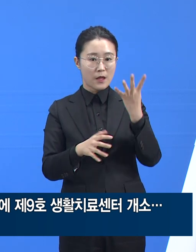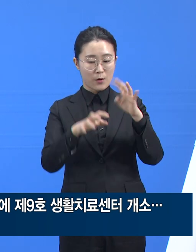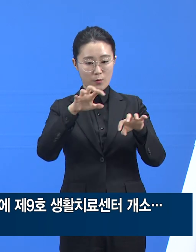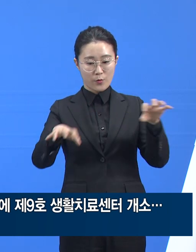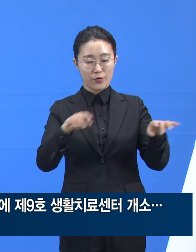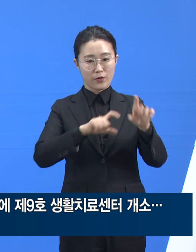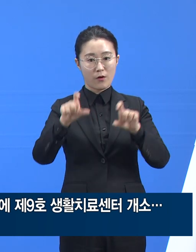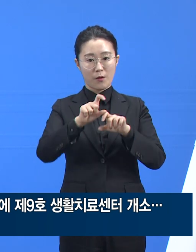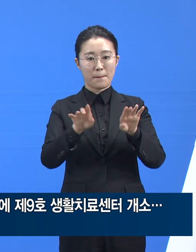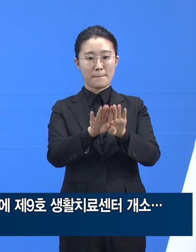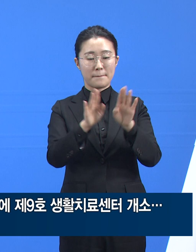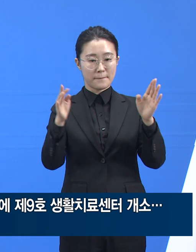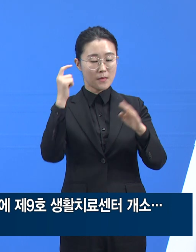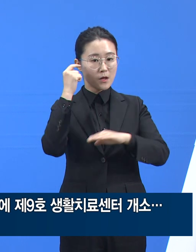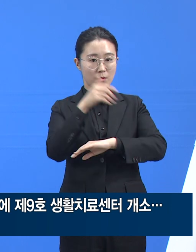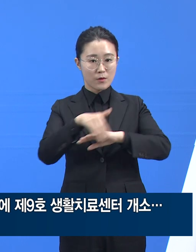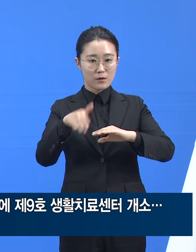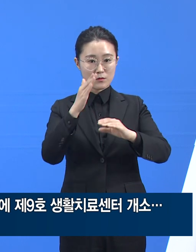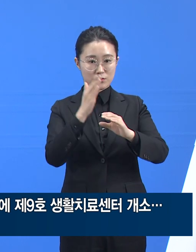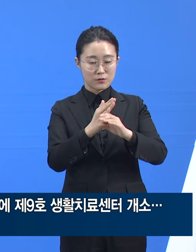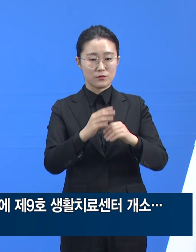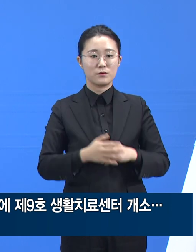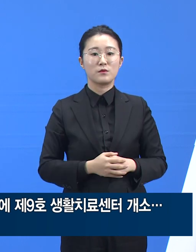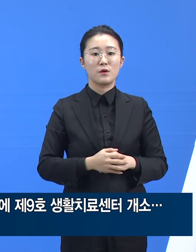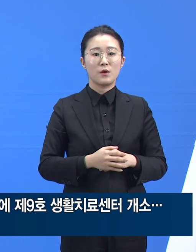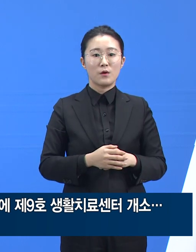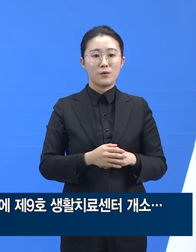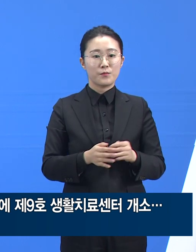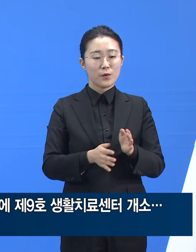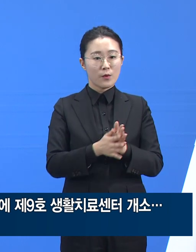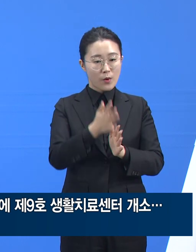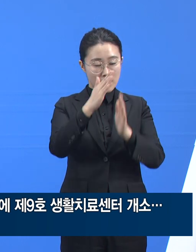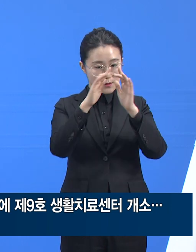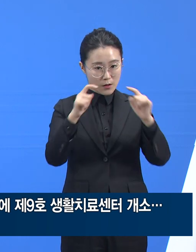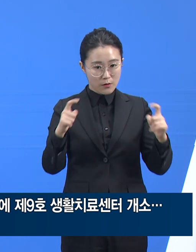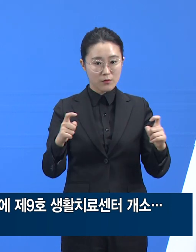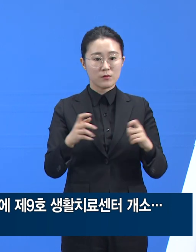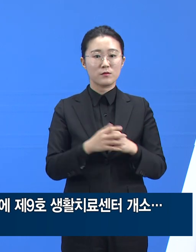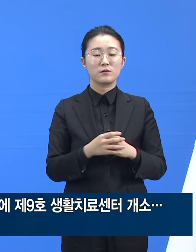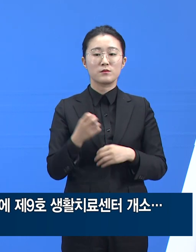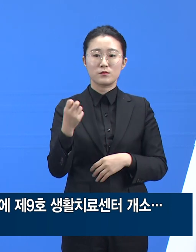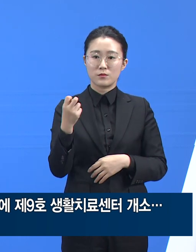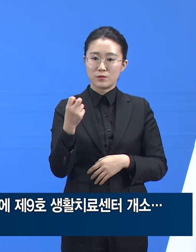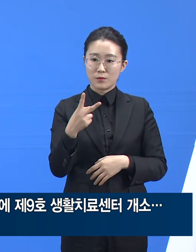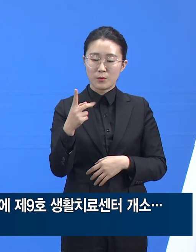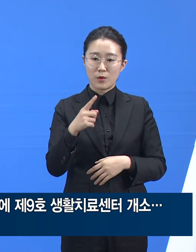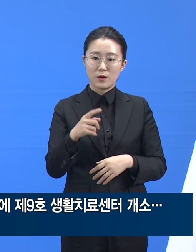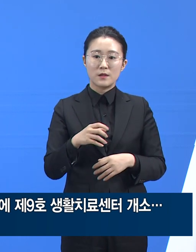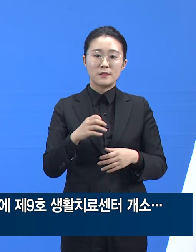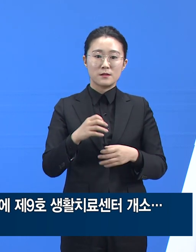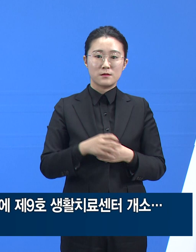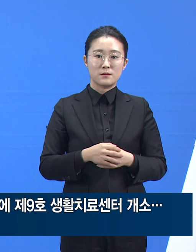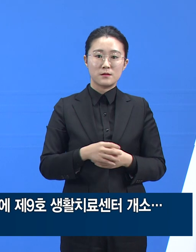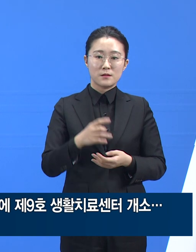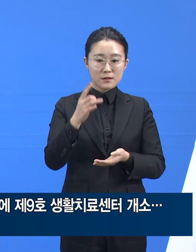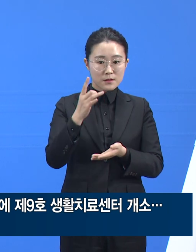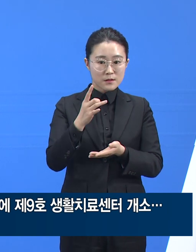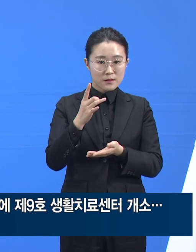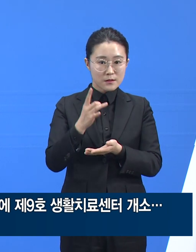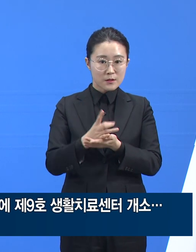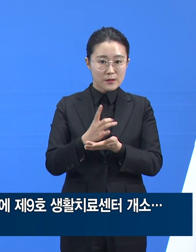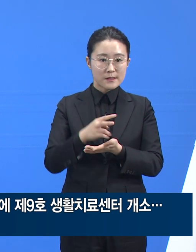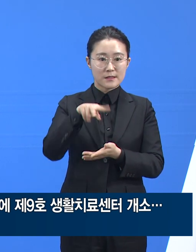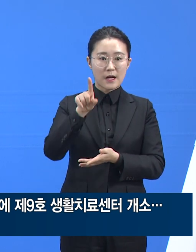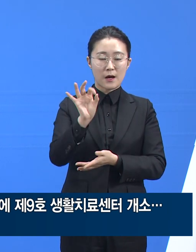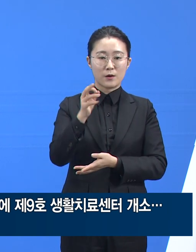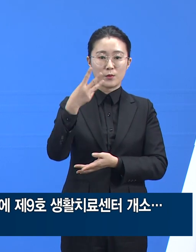경기대학교 기숙사 2,000명, 화성 한국도로공사 인재원 206명, 천안 상롱리저트 440명,